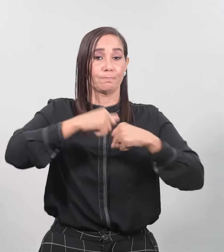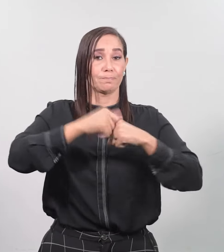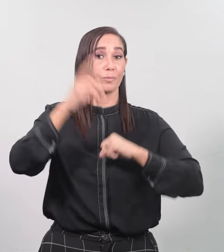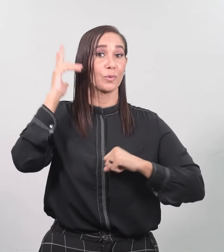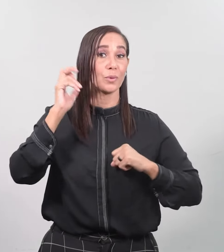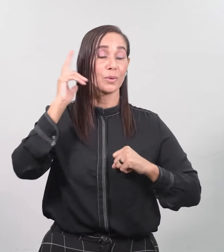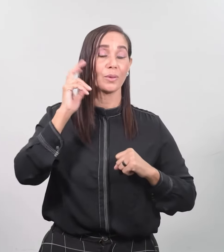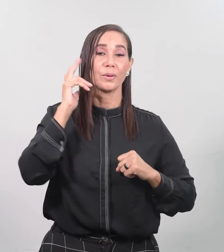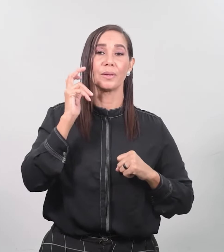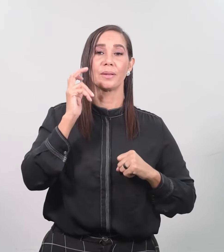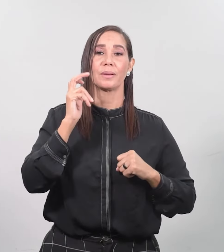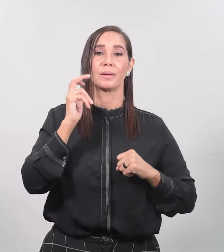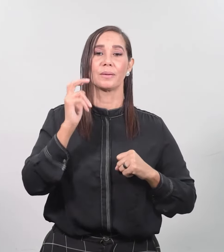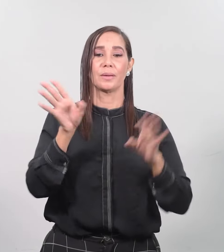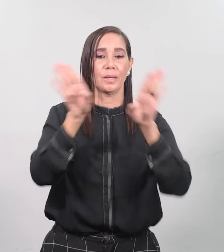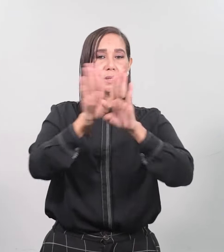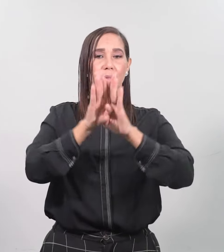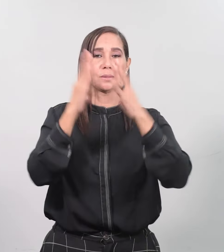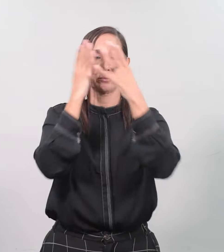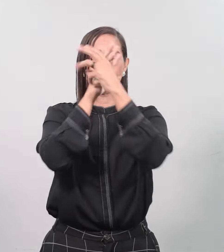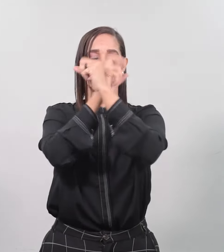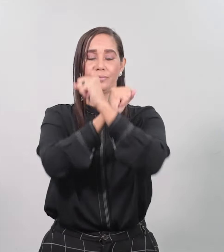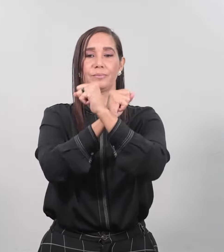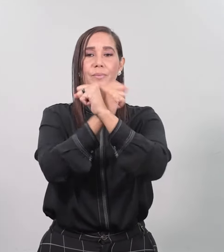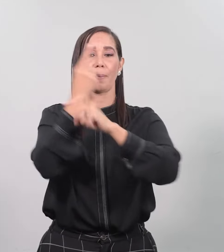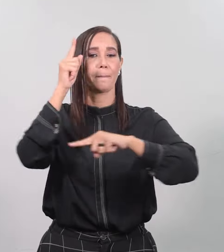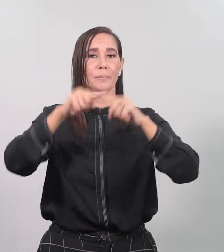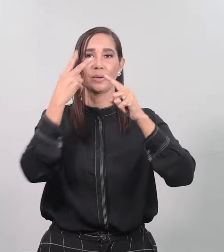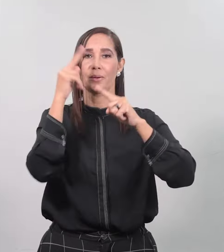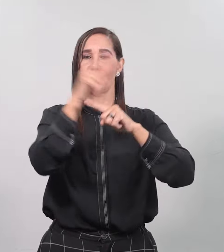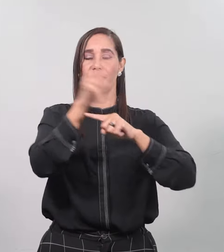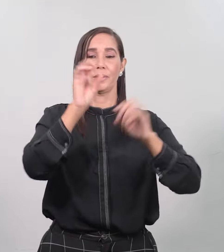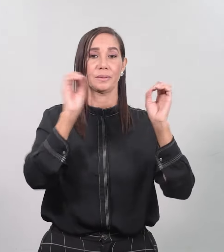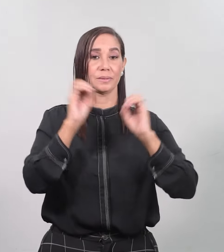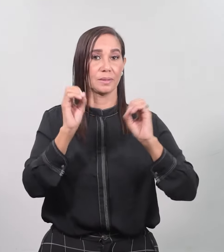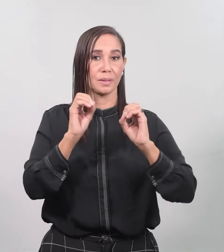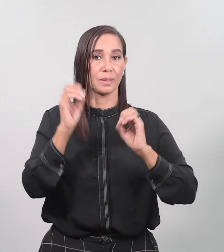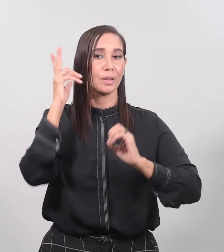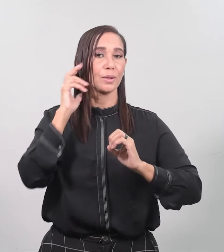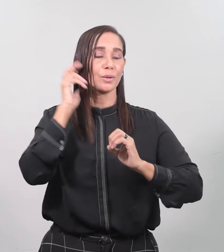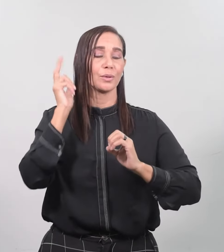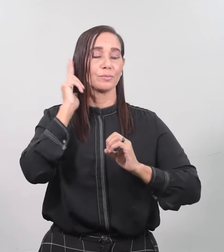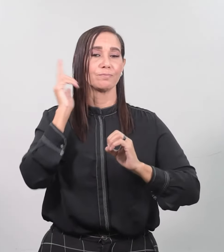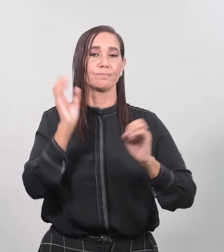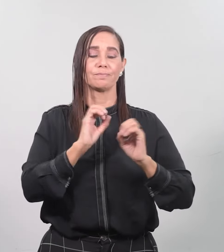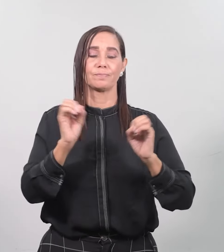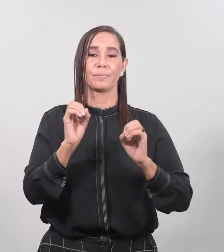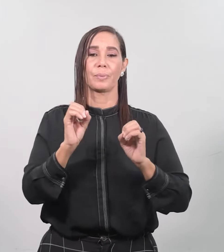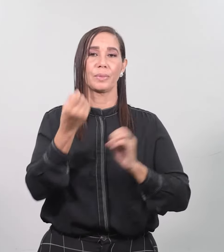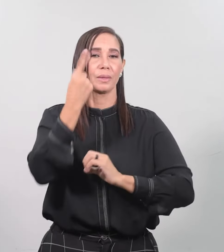Han cerrado los ojos Para no ver con los ojos Ni oír con los oídos Ni entender con